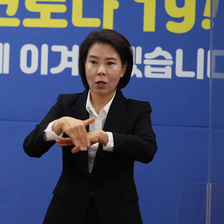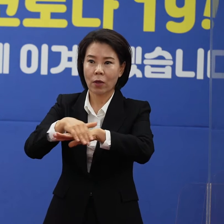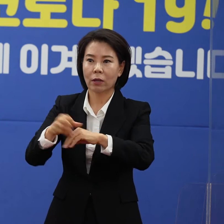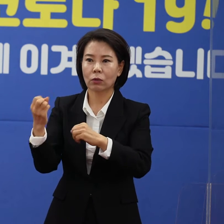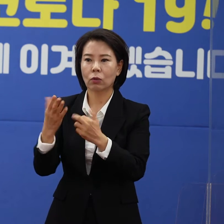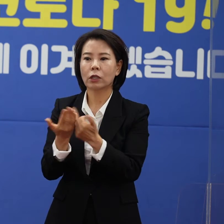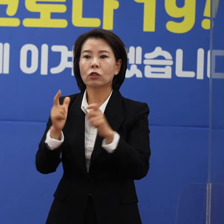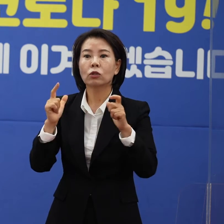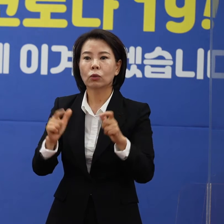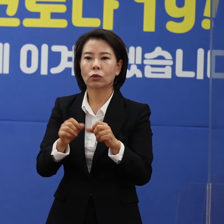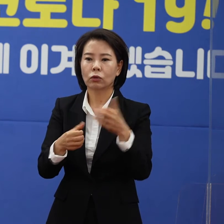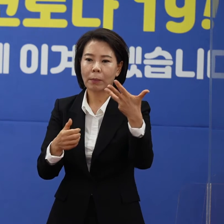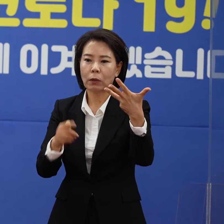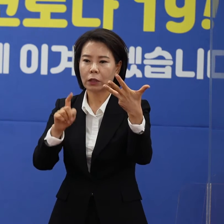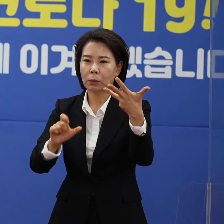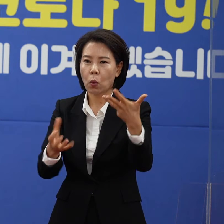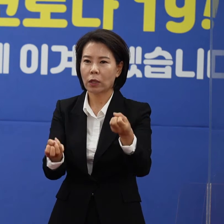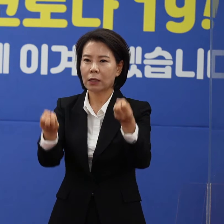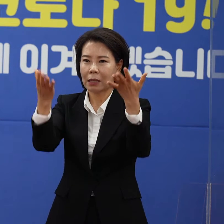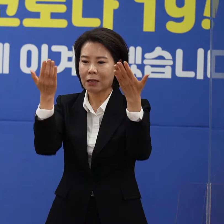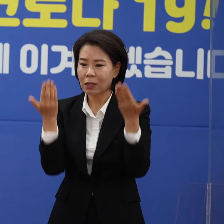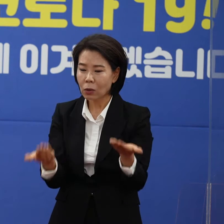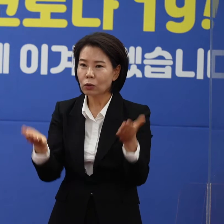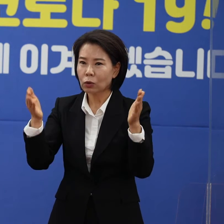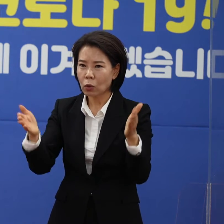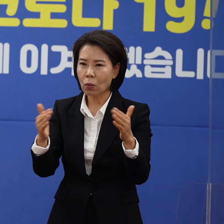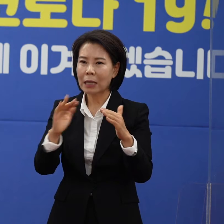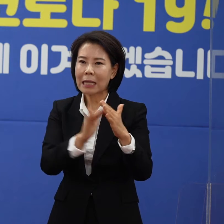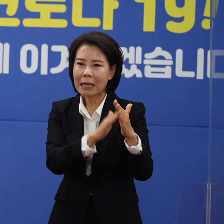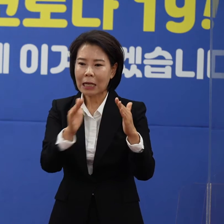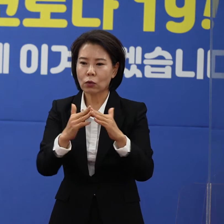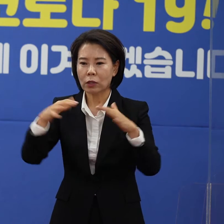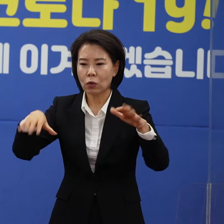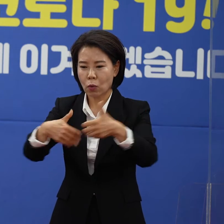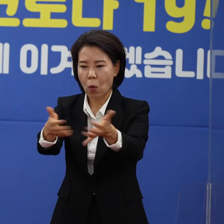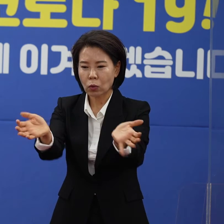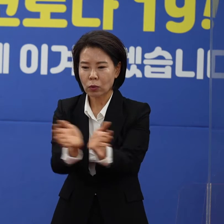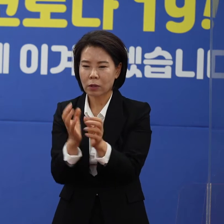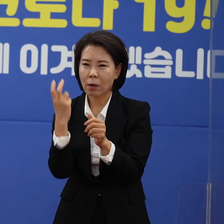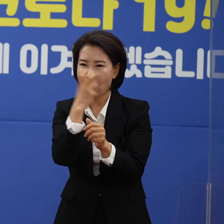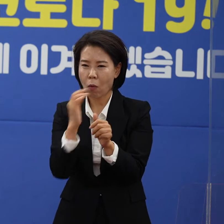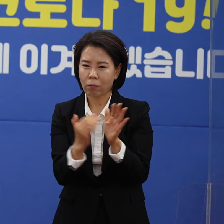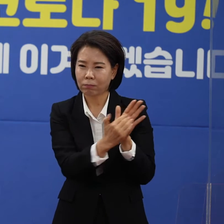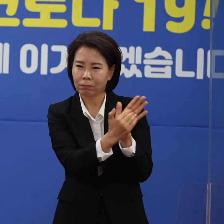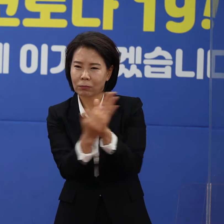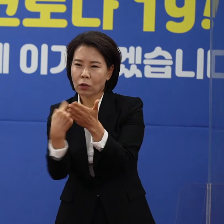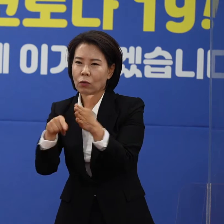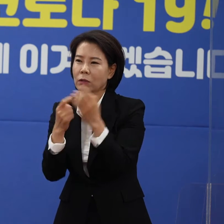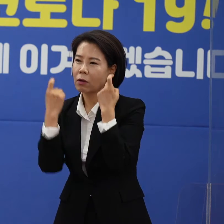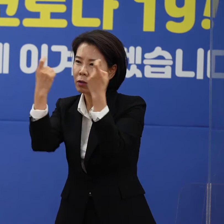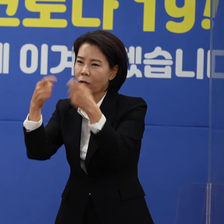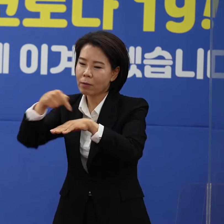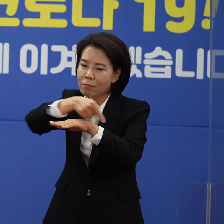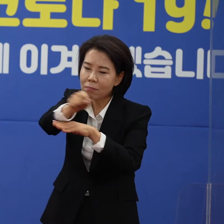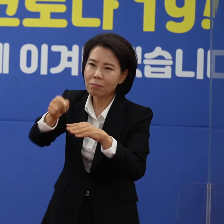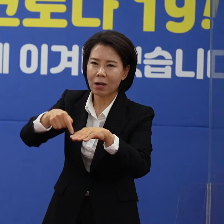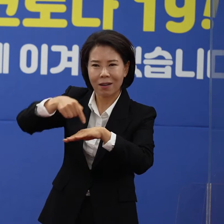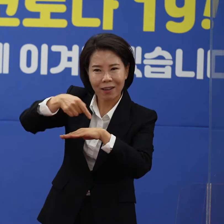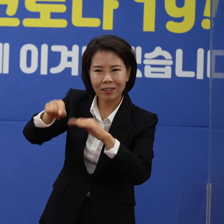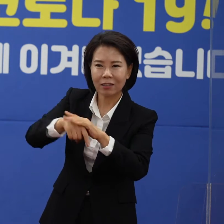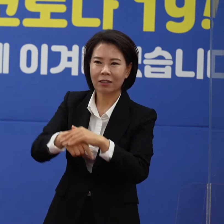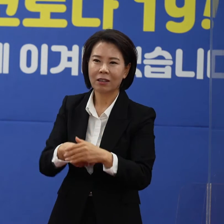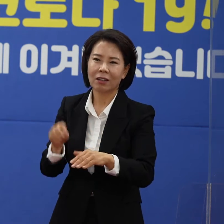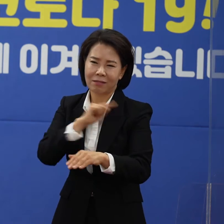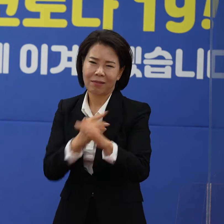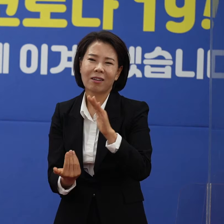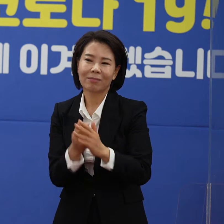우리 도에서는 광복절 연휴 동안 가족과 이웃, 공동체 보호를 위해서 여행과 외출을 최대한 자제해